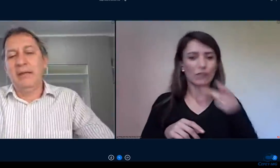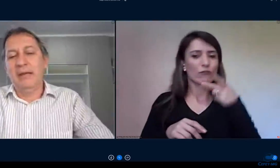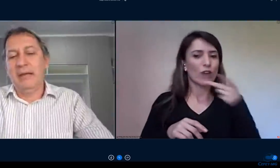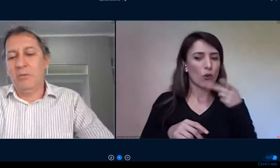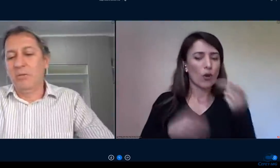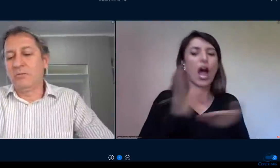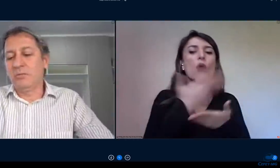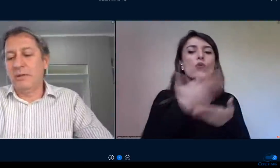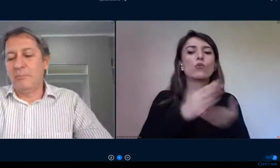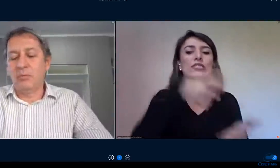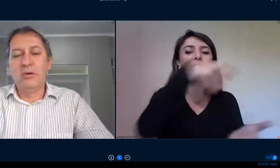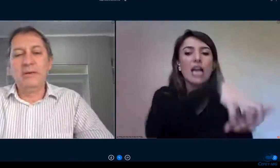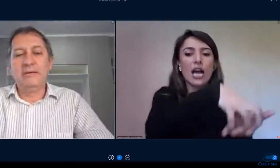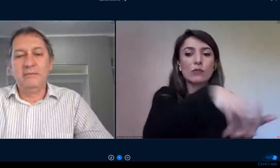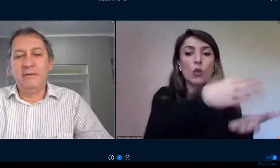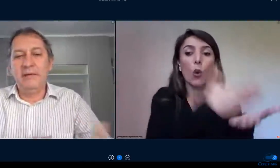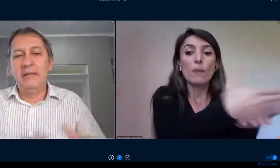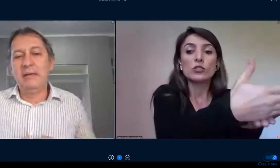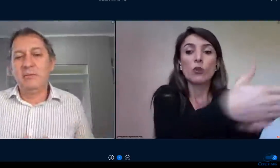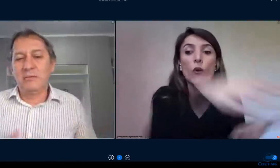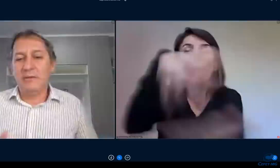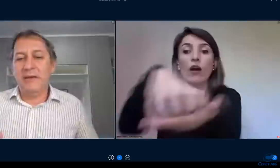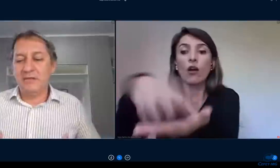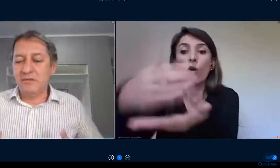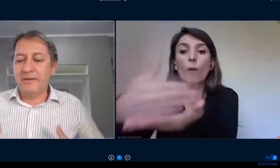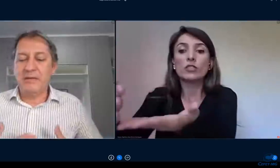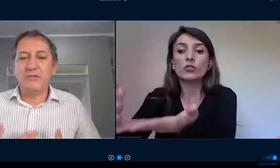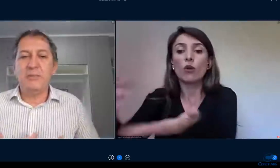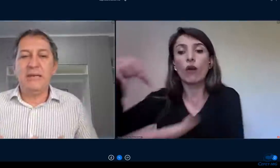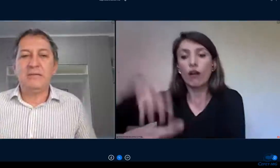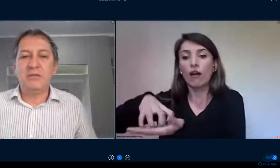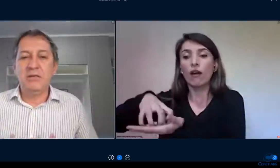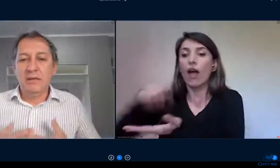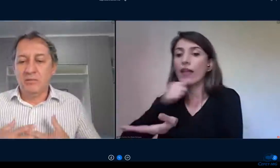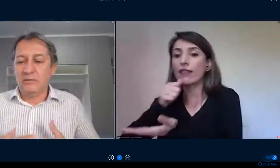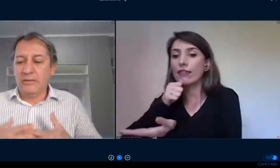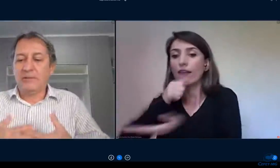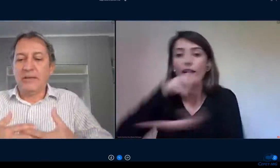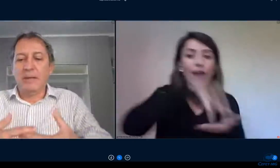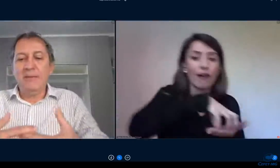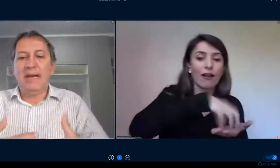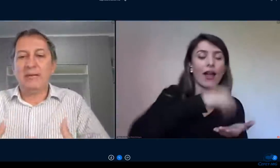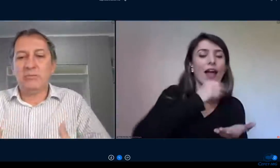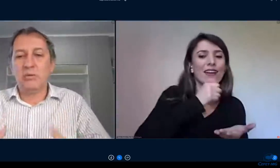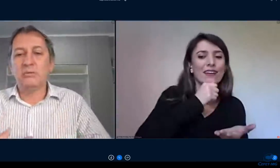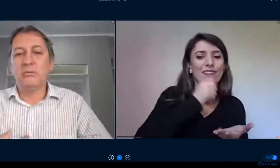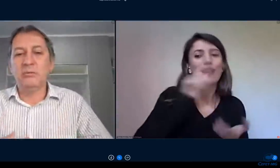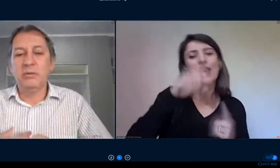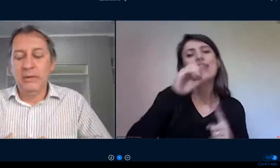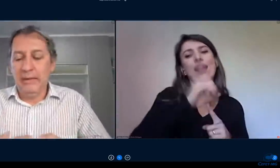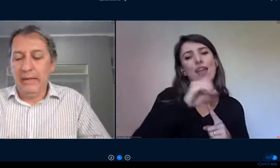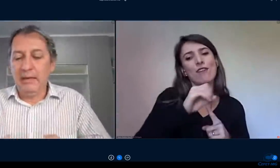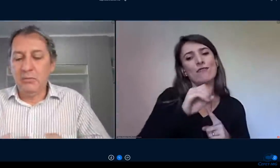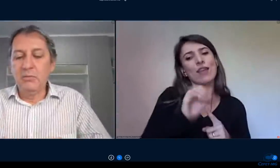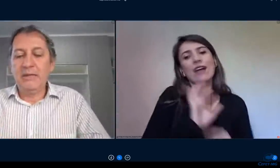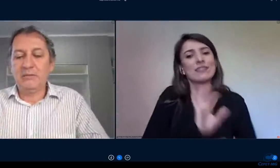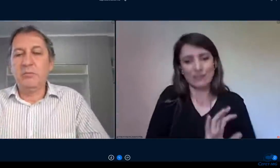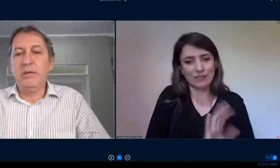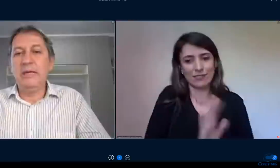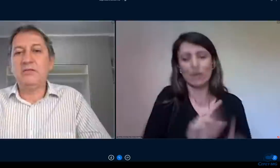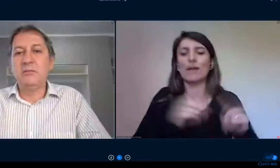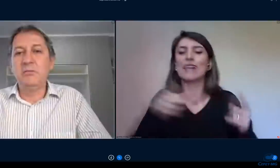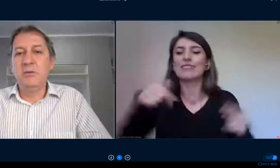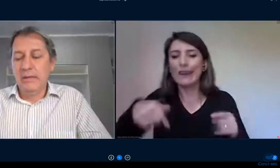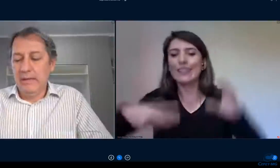outros depois enfim no Cefete diferentemente nós temos que caminhar todos no